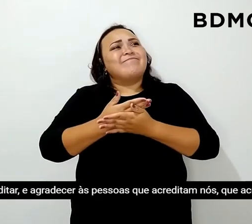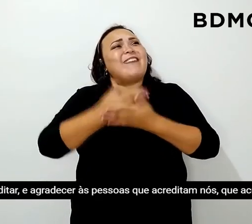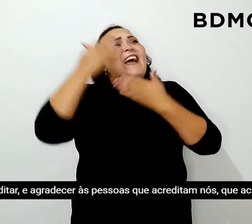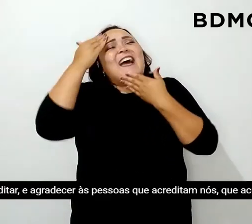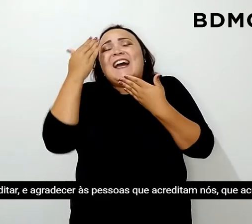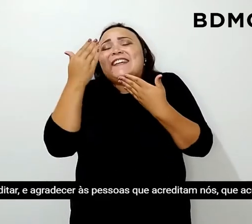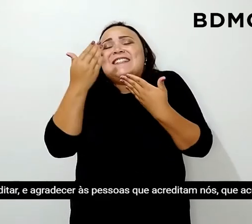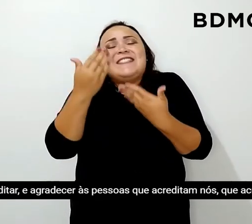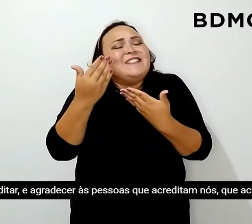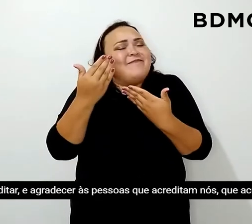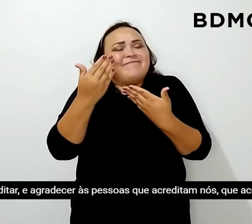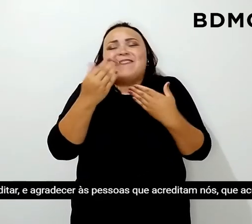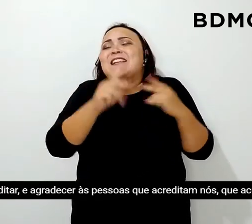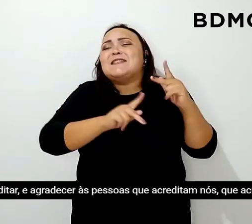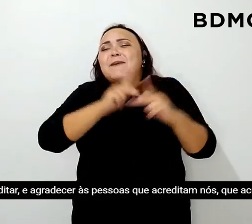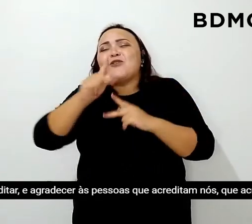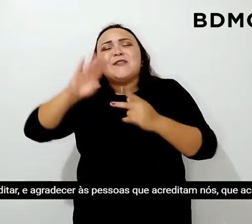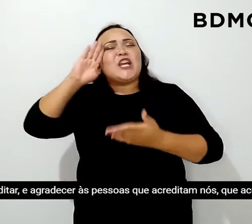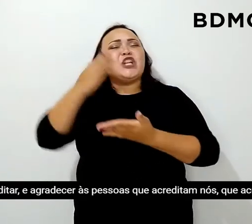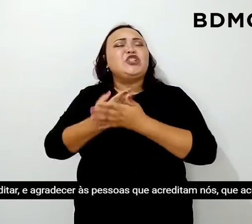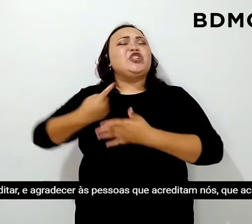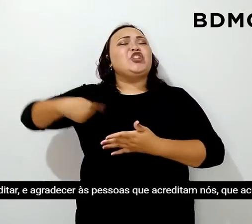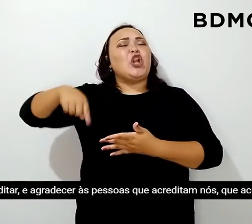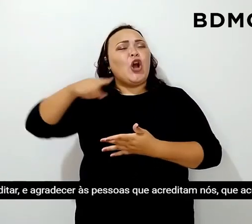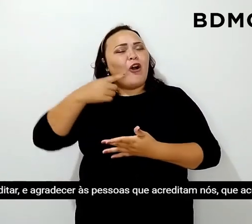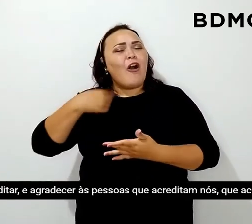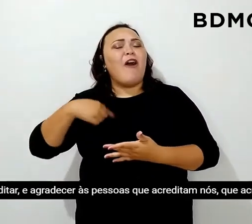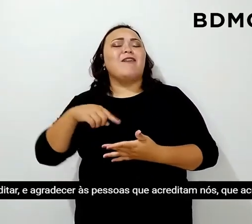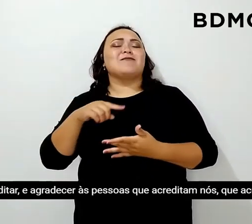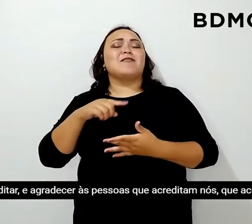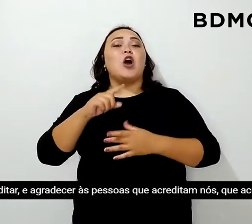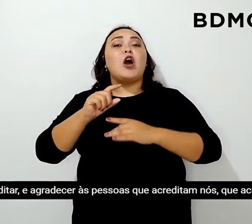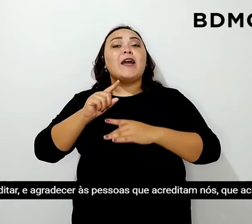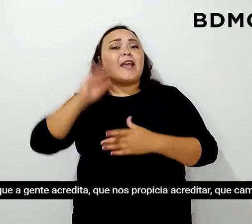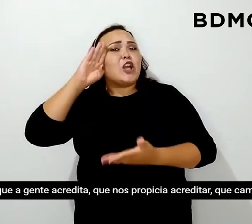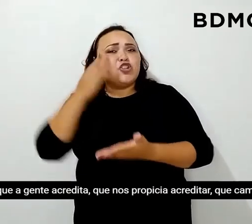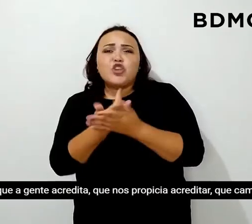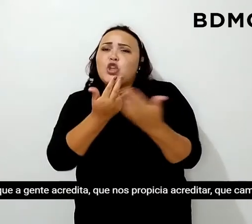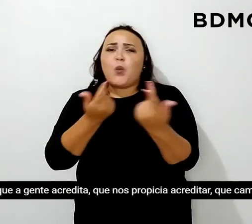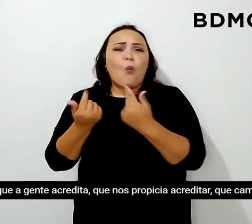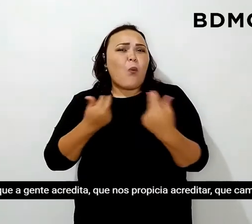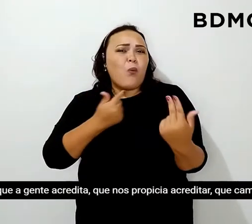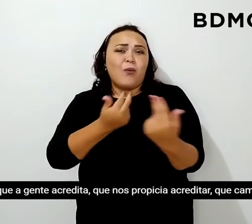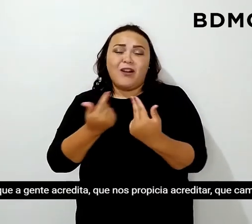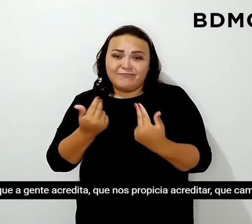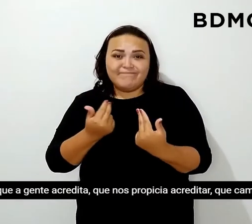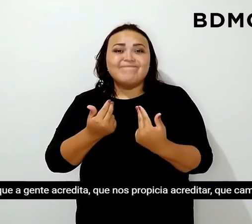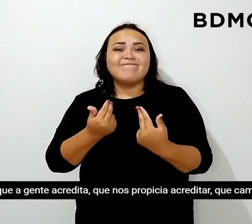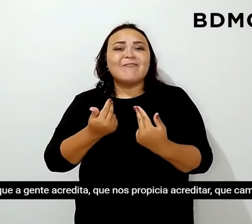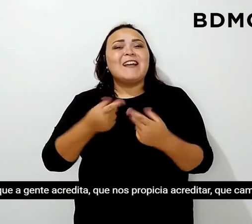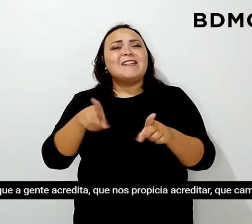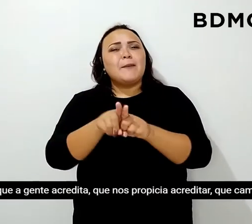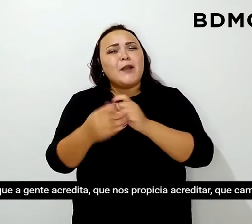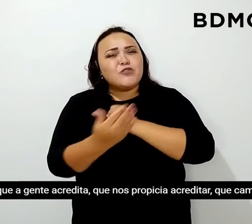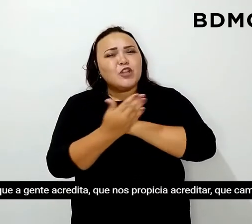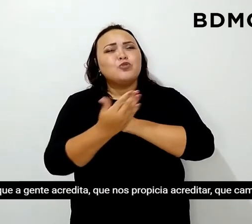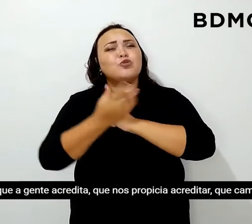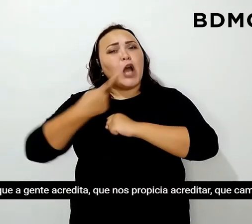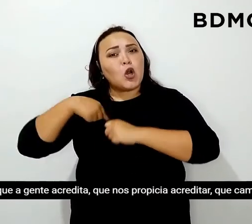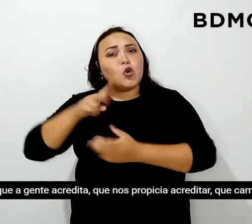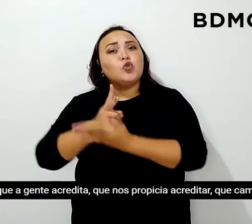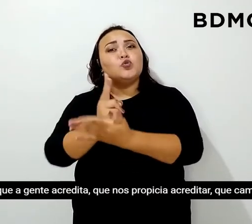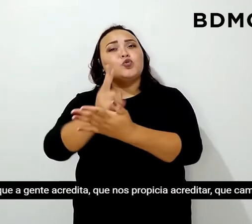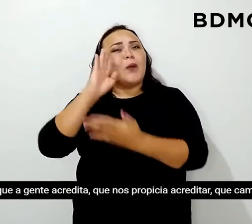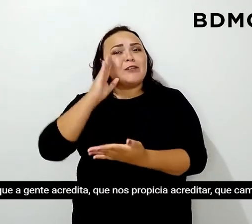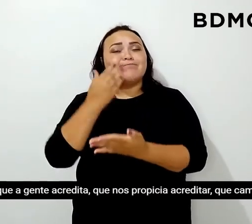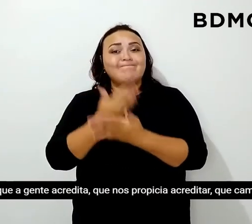agradecer nas pessoas que acreditam em nós, que acreditam no que a gente acredita, que nos propicia